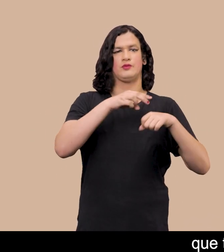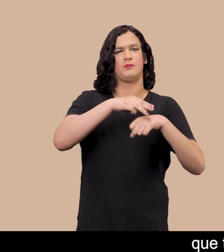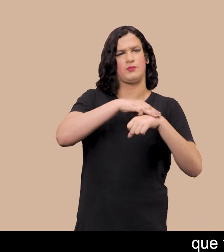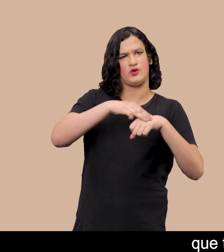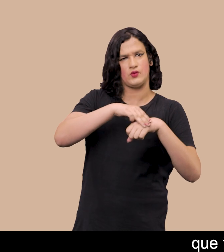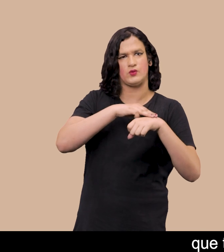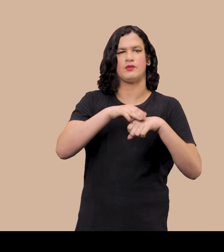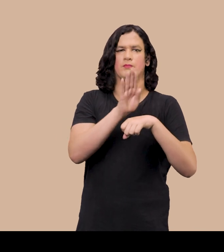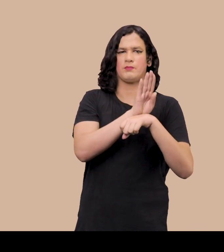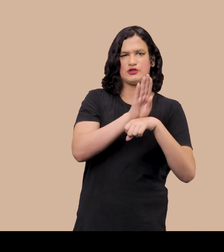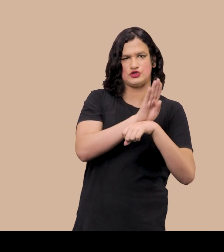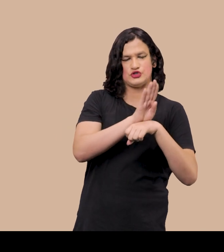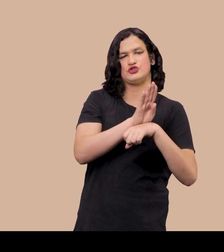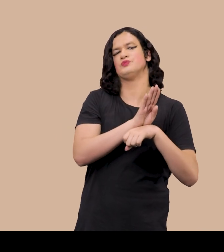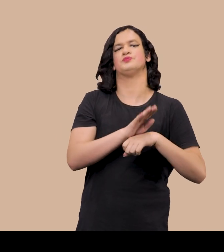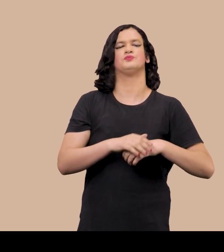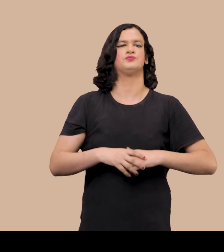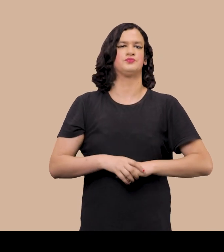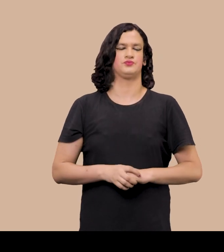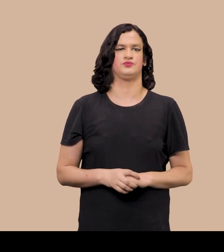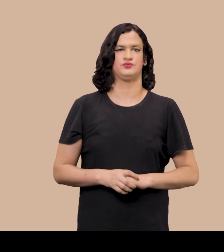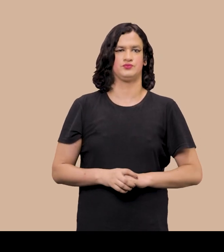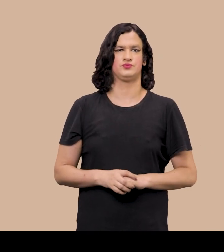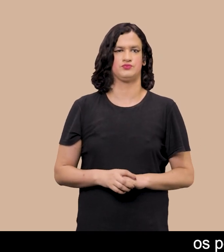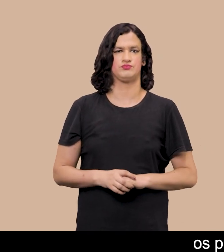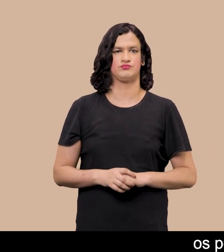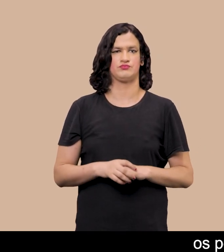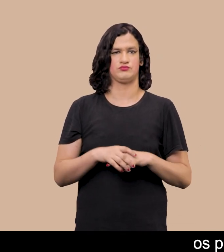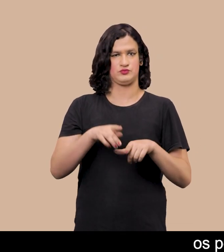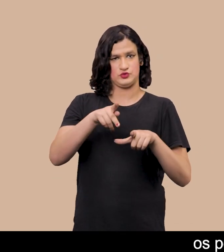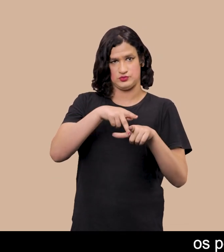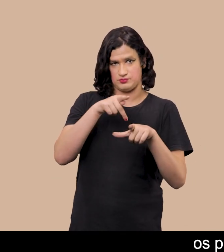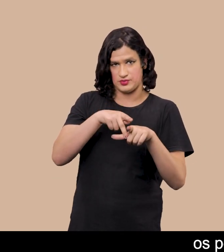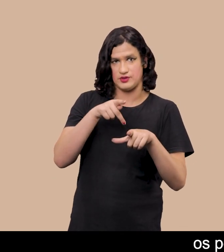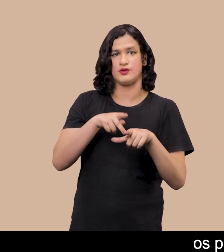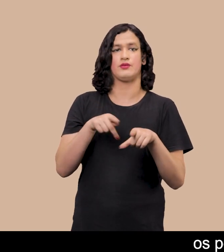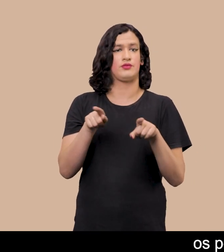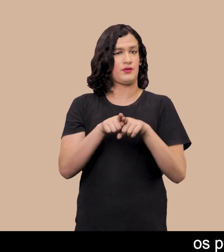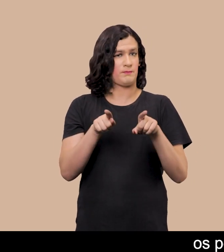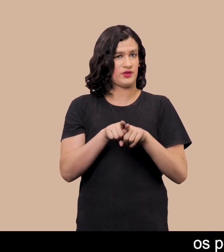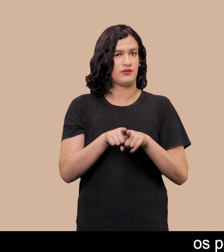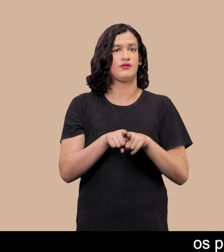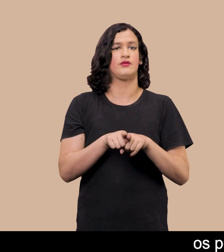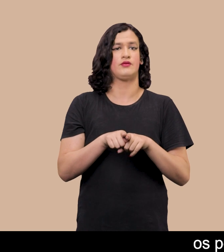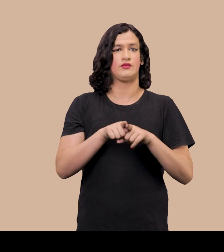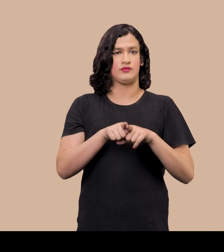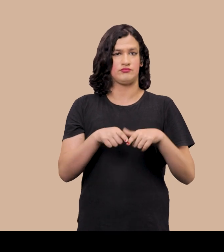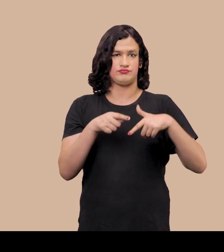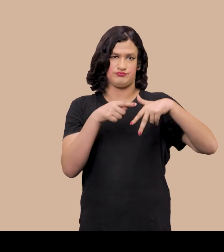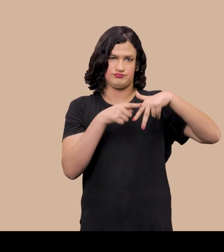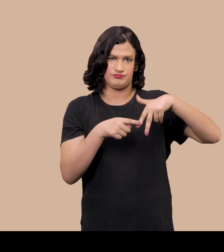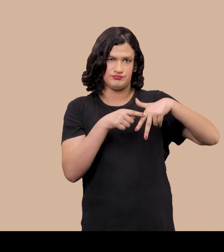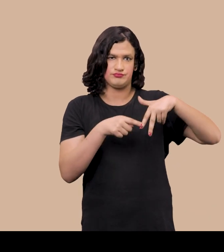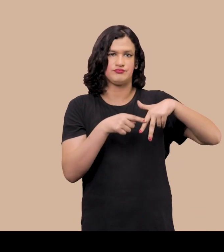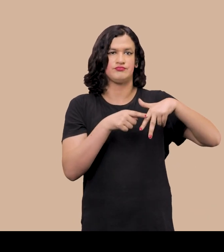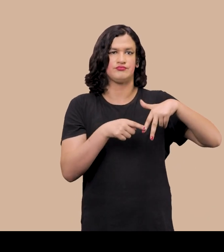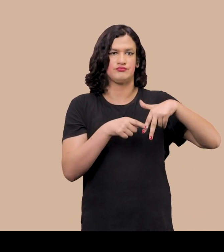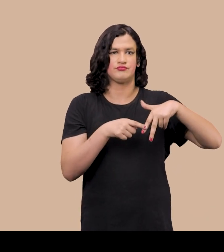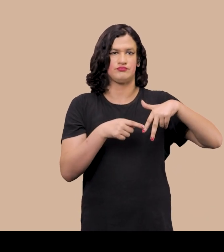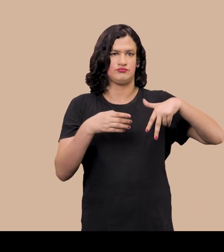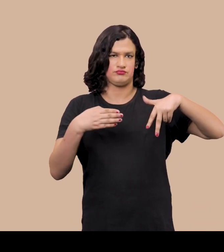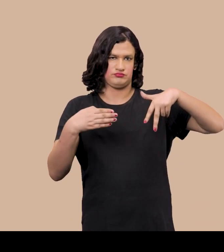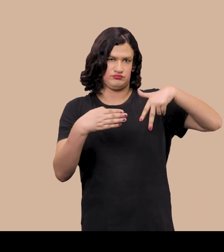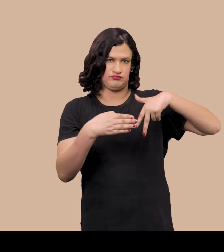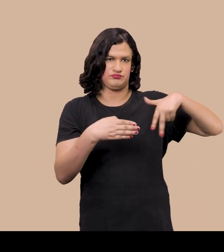marrons e beiges Na parte superior direita Os pés e parte das pernas de um homem de pele negra Se sobrepõem à